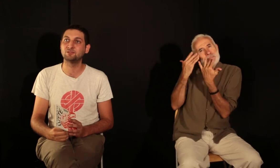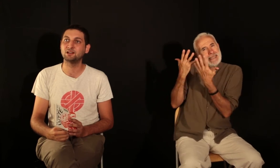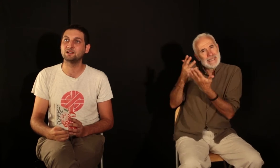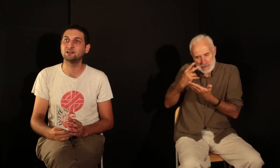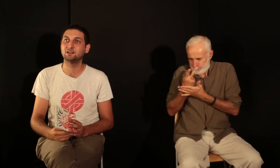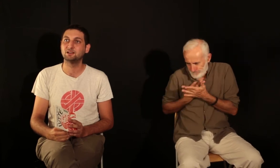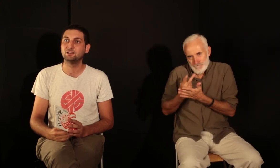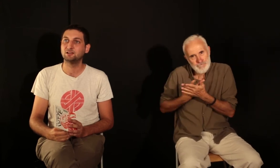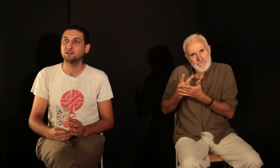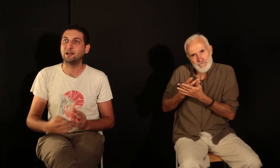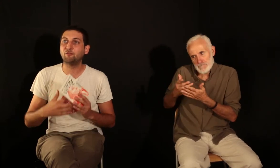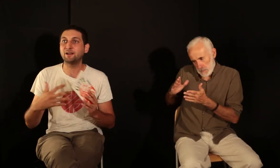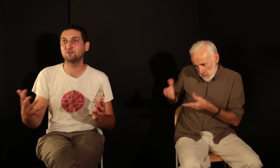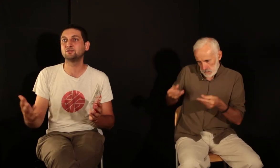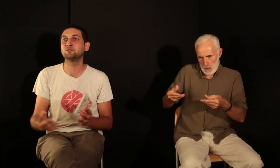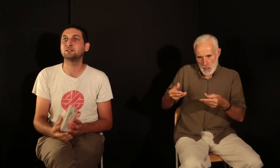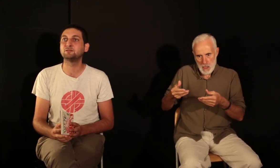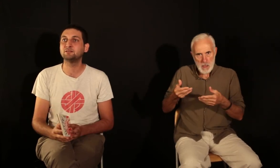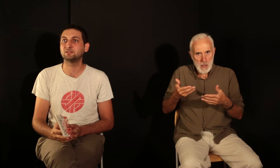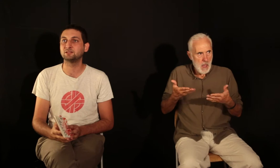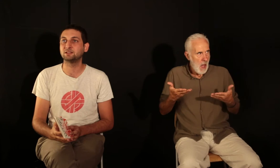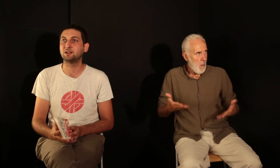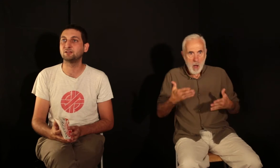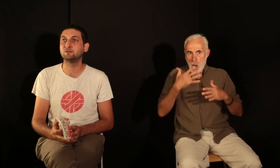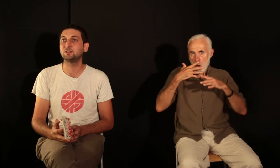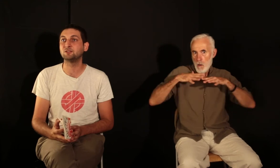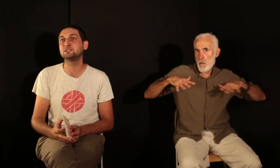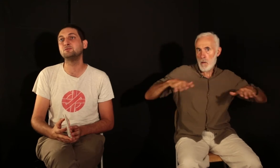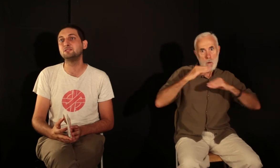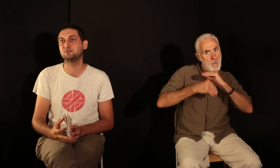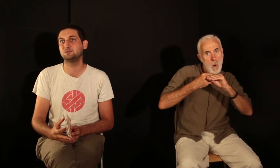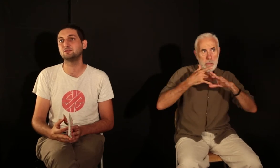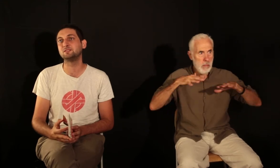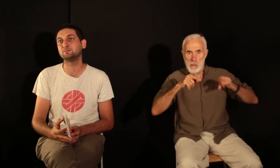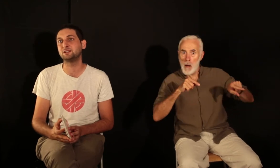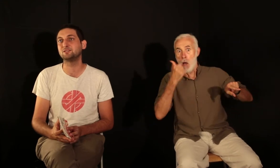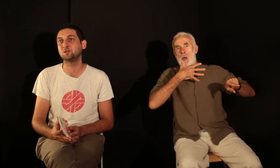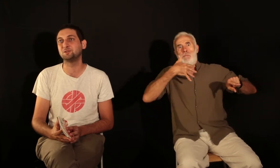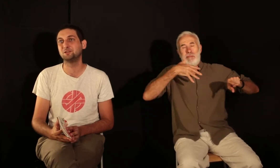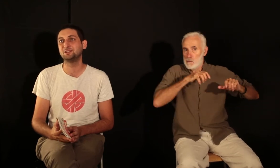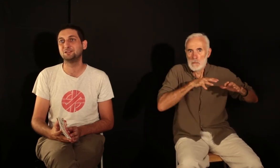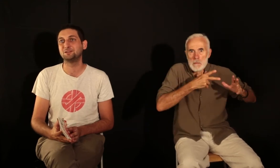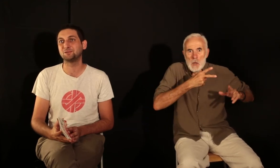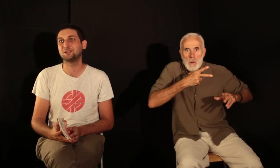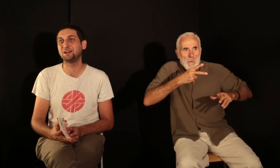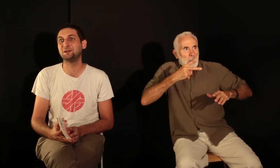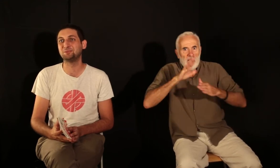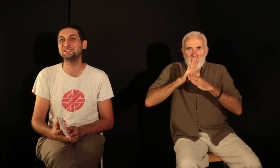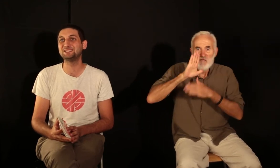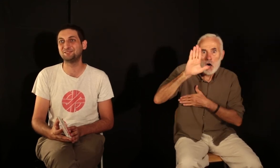la vague que nous sommes en train de vivre, et avec une virulence et une issue qu'on espère, en tout cas, positive